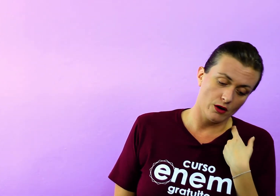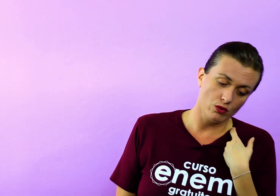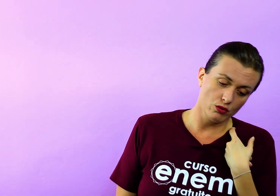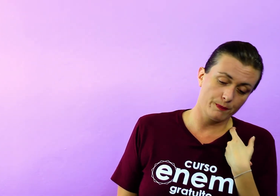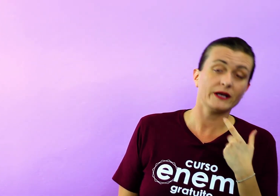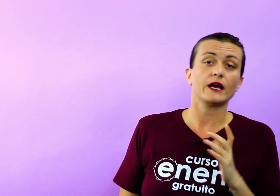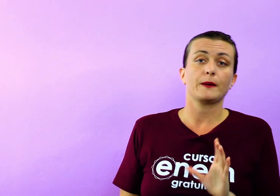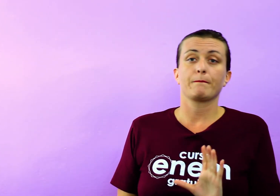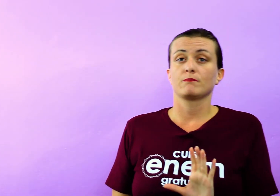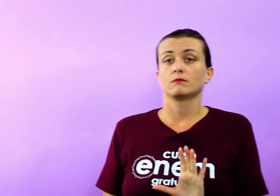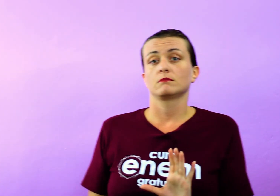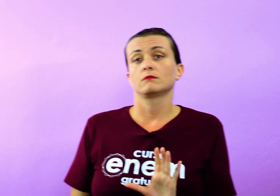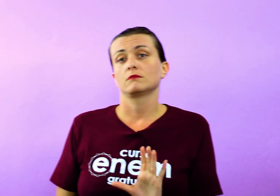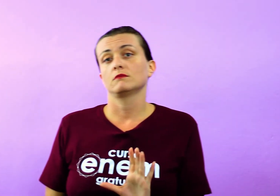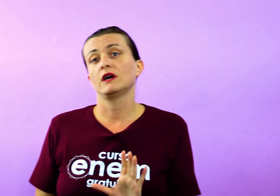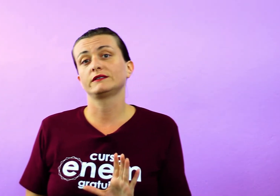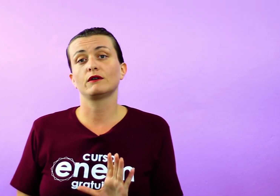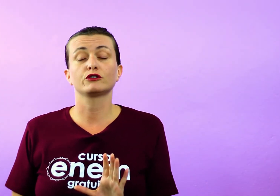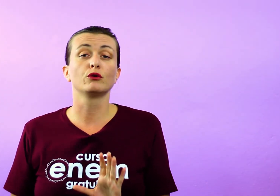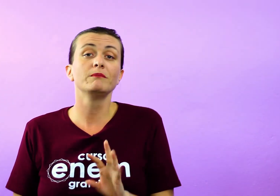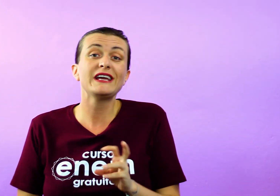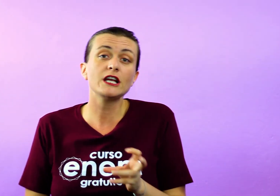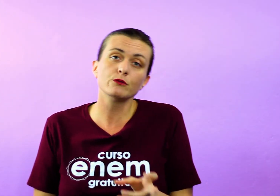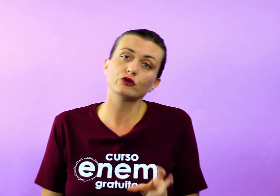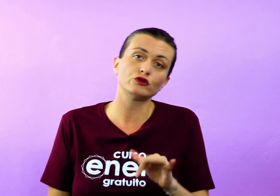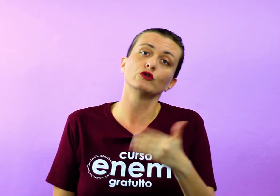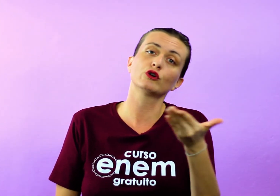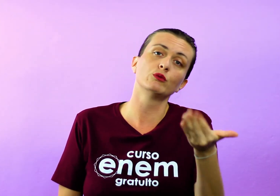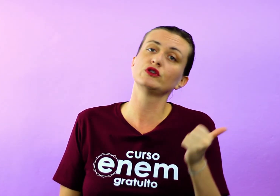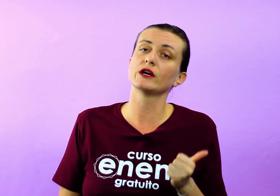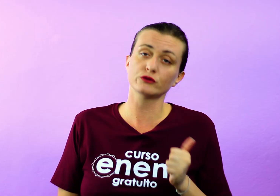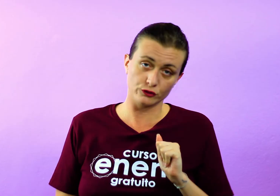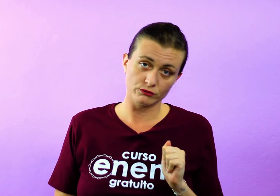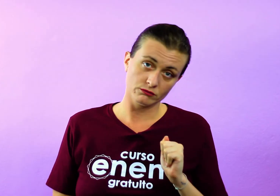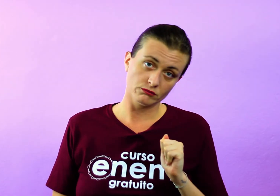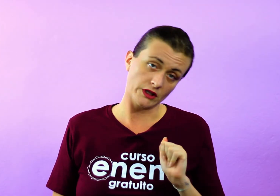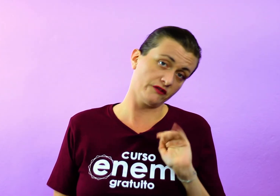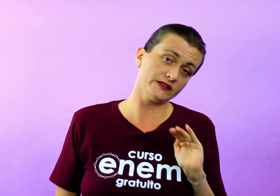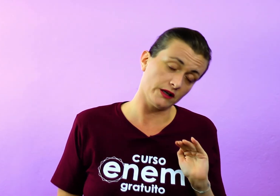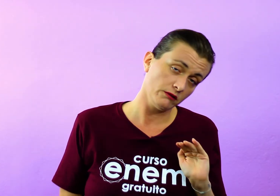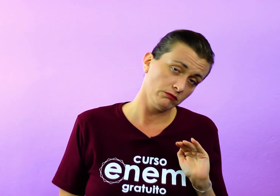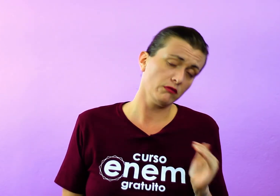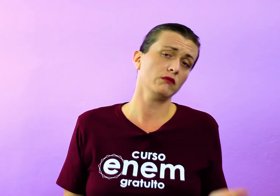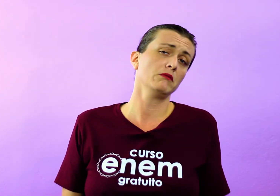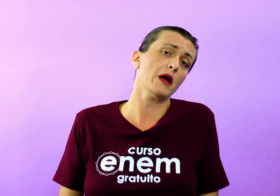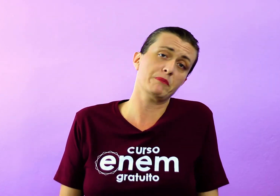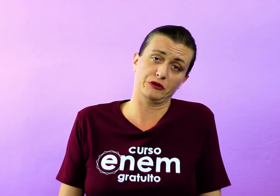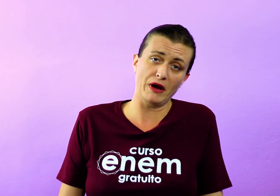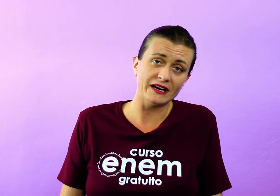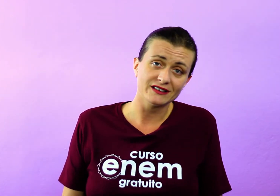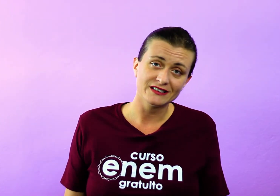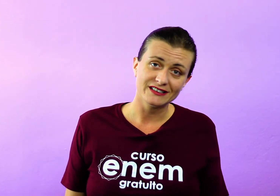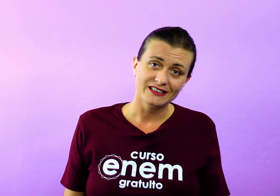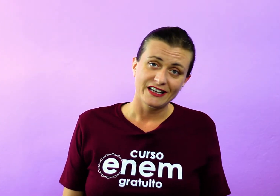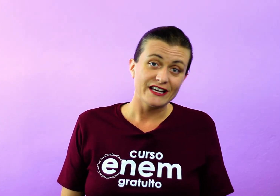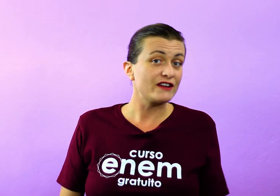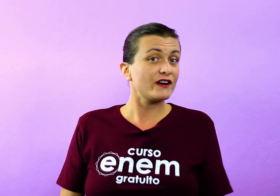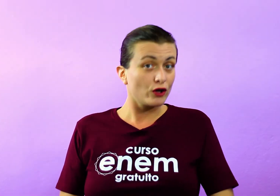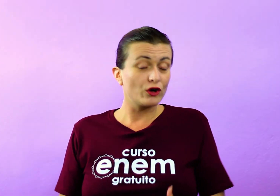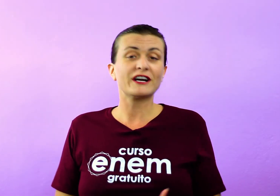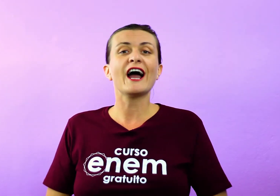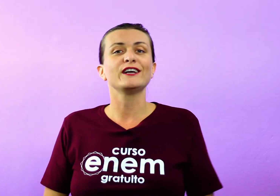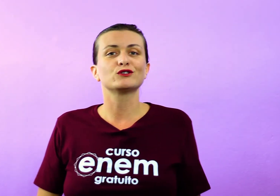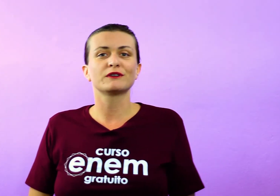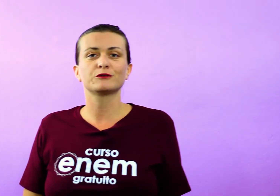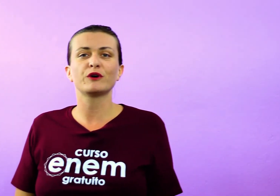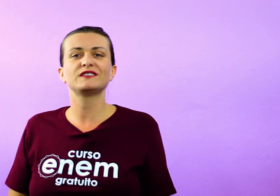eu pequei, mas eu acho que o mínimo que o Senhor como Deus tem que fazer é me perdoar. E ele